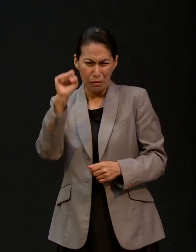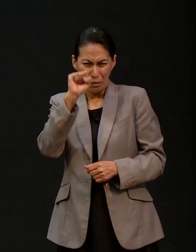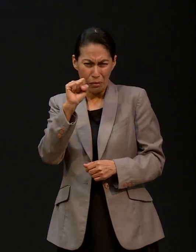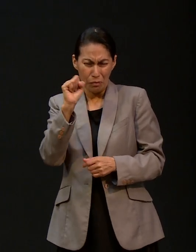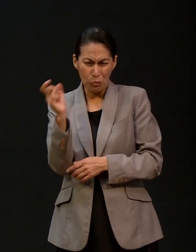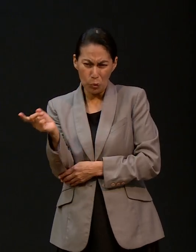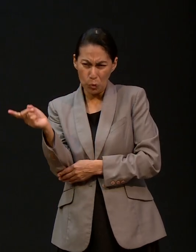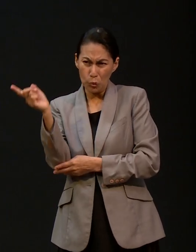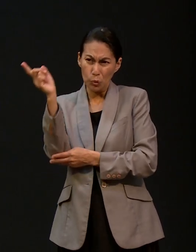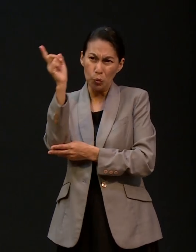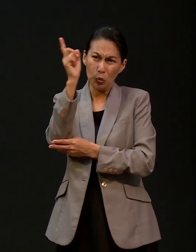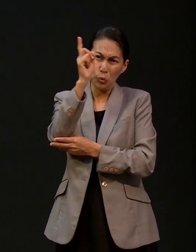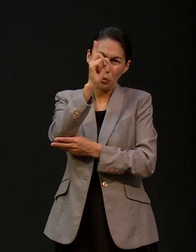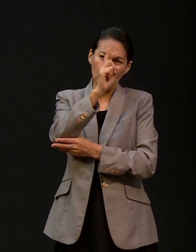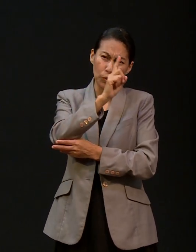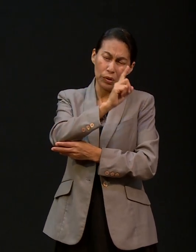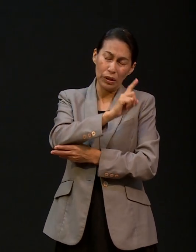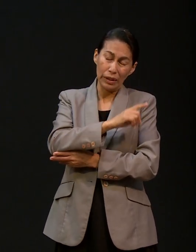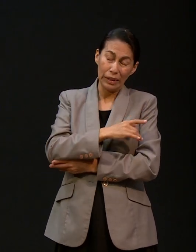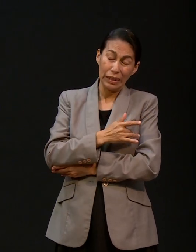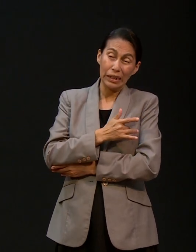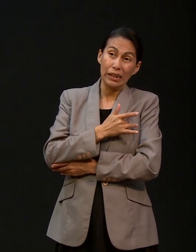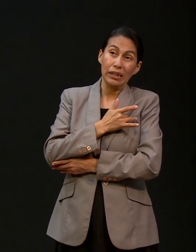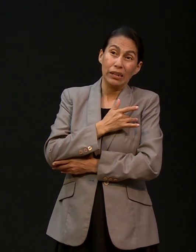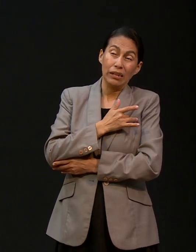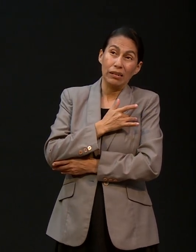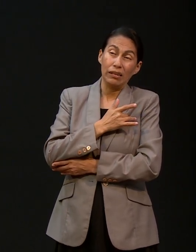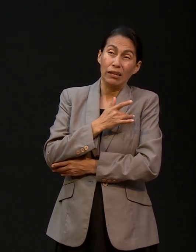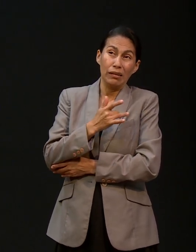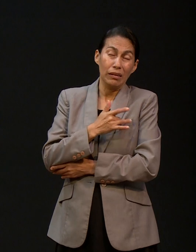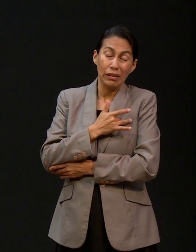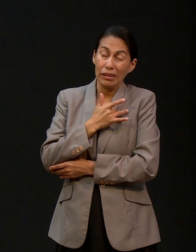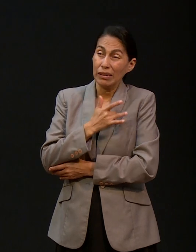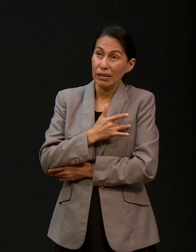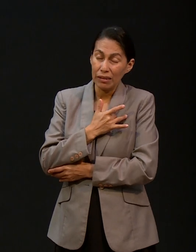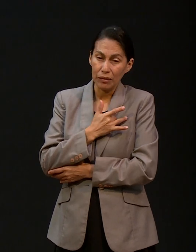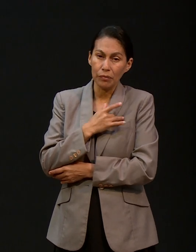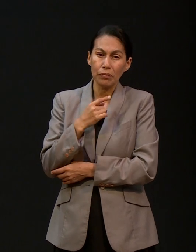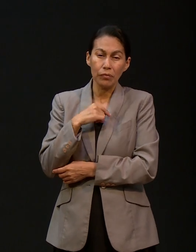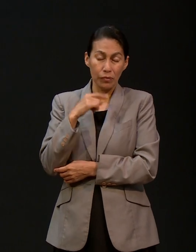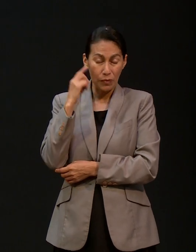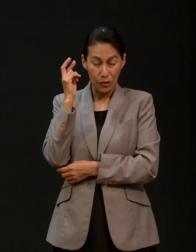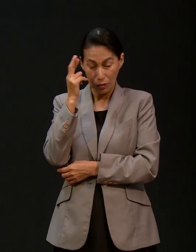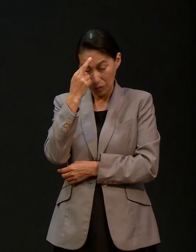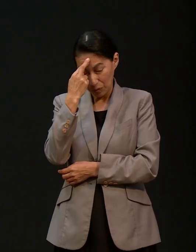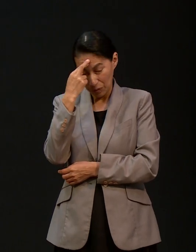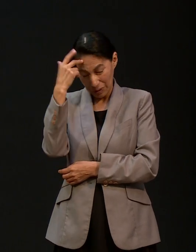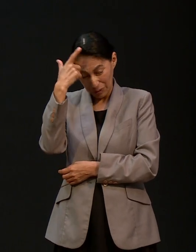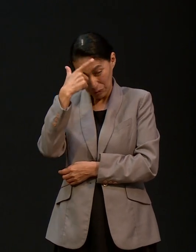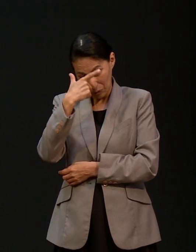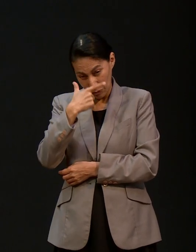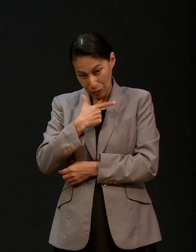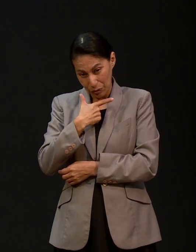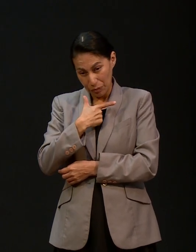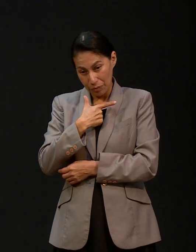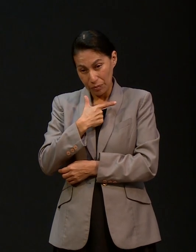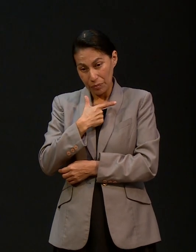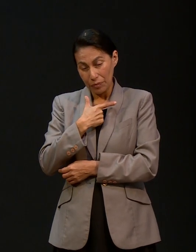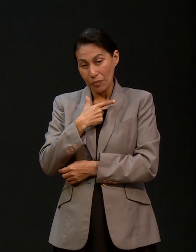Y el sábado en la noche, yo recuerdo igual una escena muy clara en mi mente. Dije al